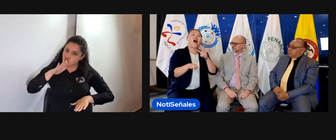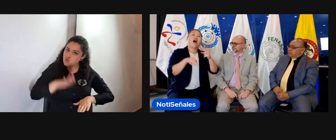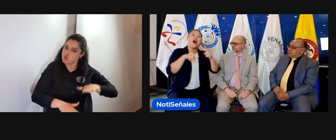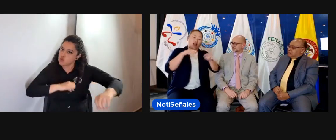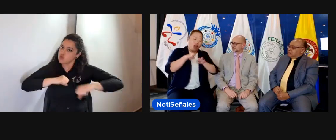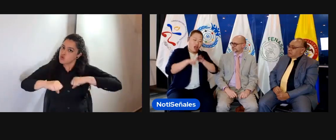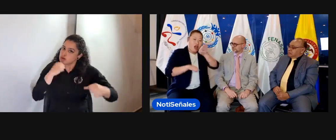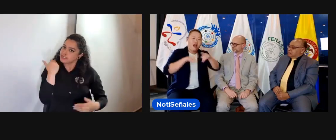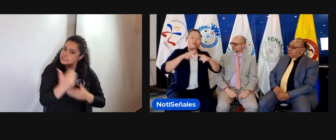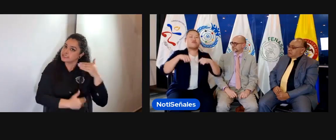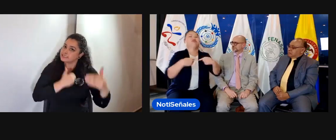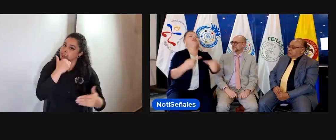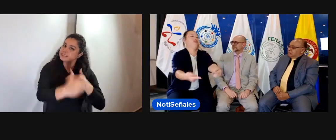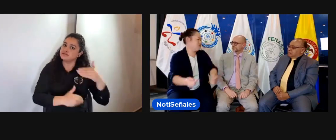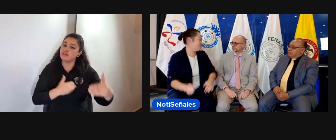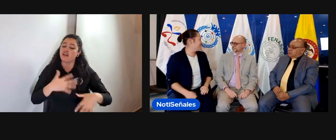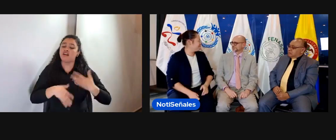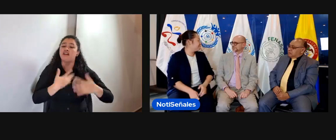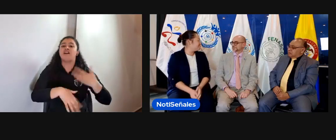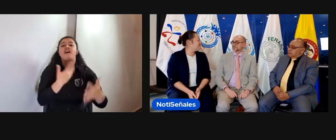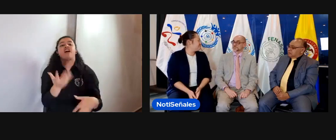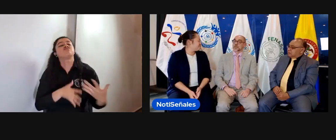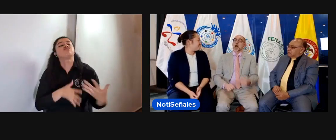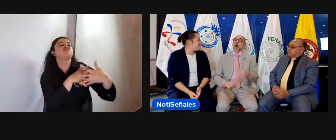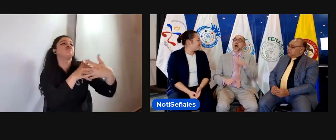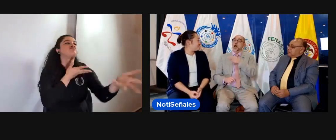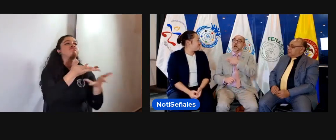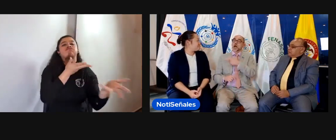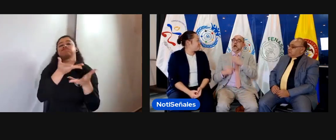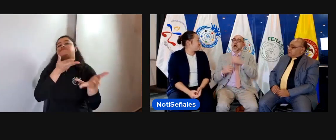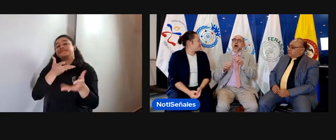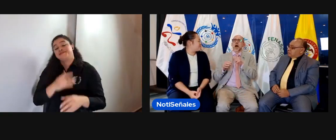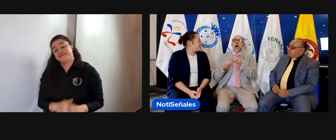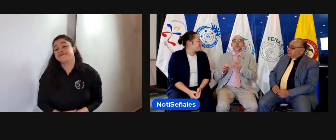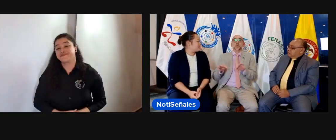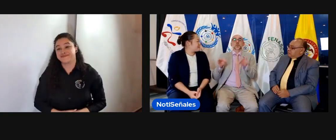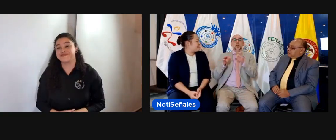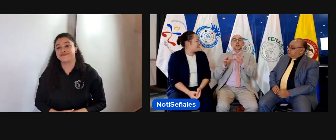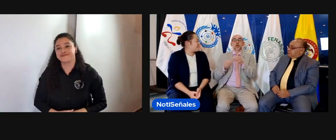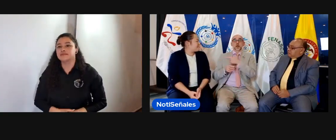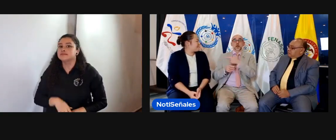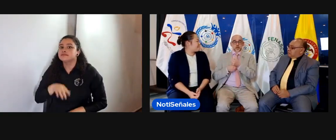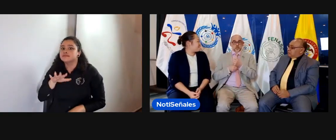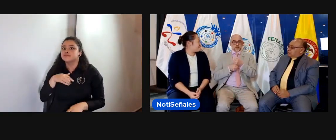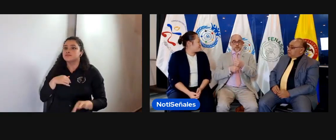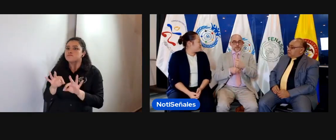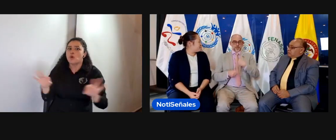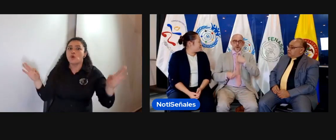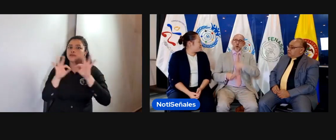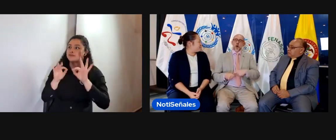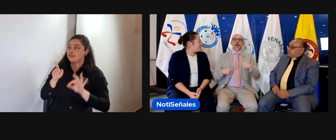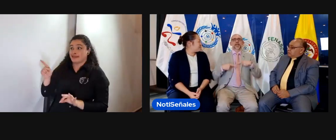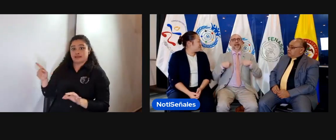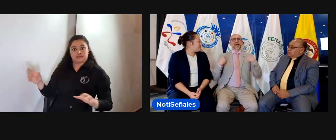Creemos que es un pequeño paso que nos ayuda muchísimo y que vendrán muchos más. De la misma manera, esa